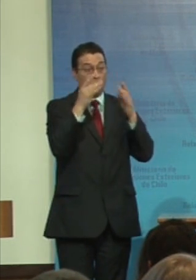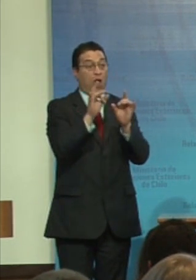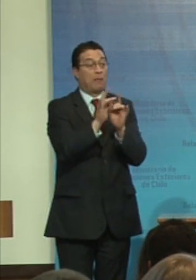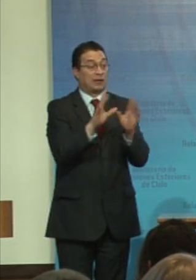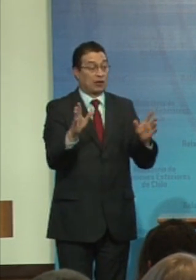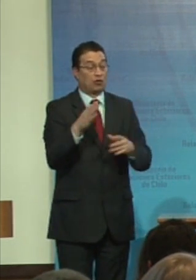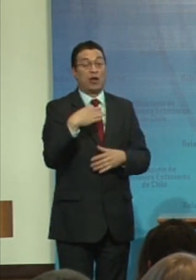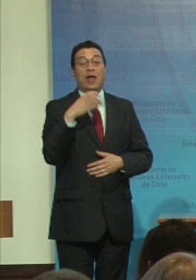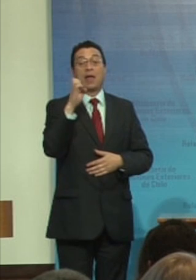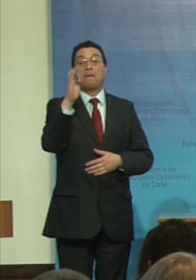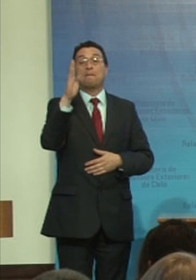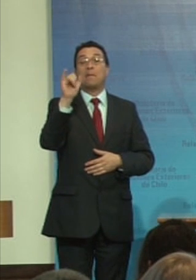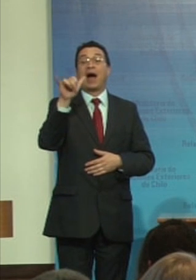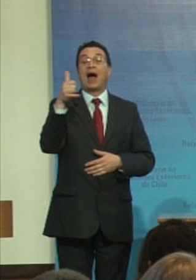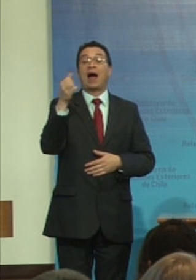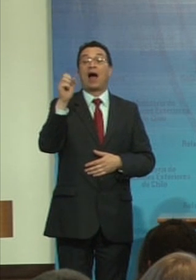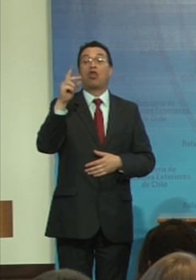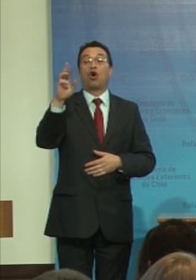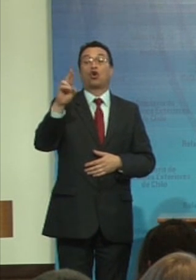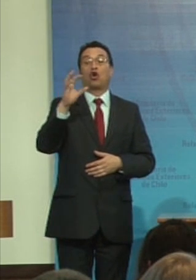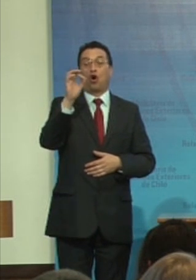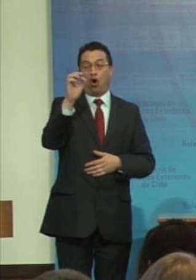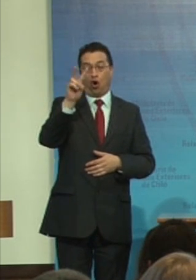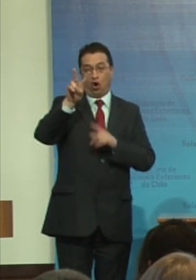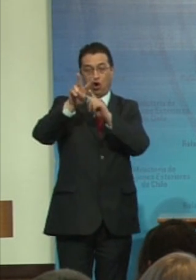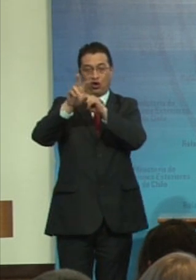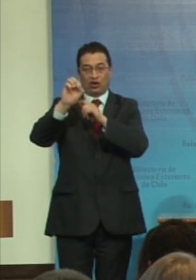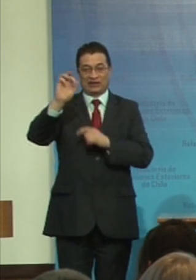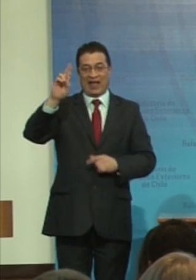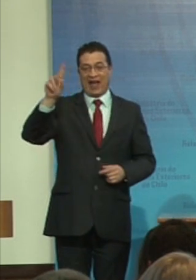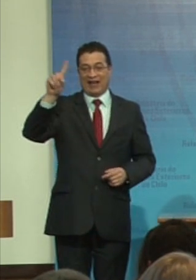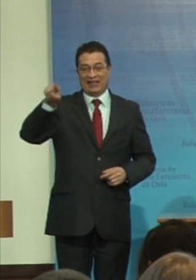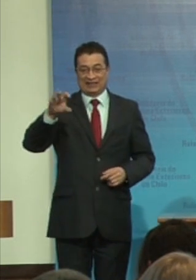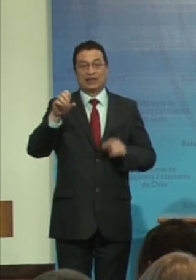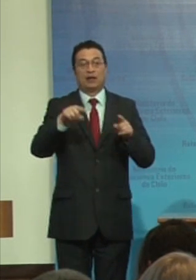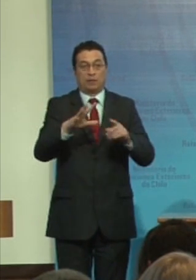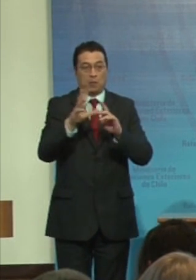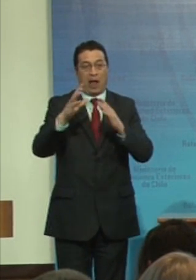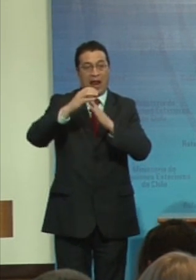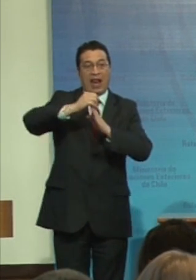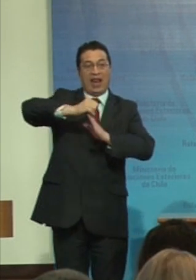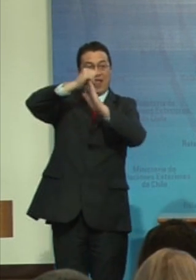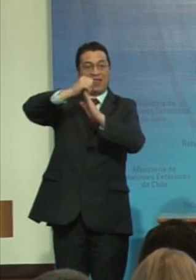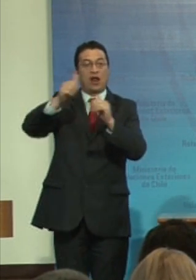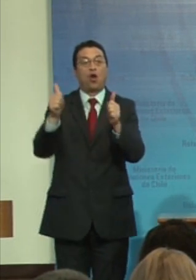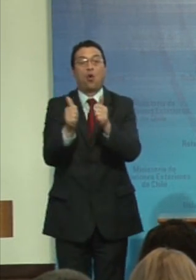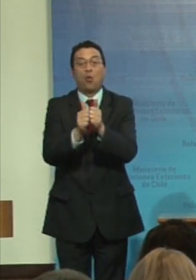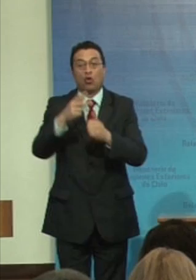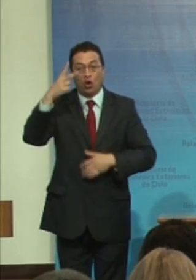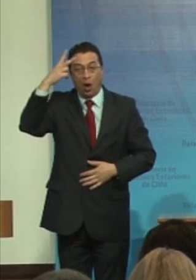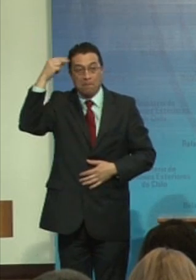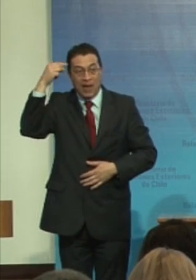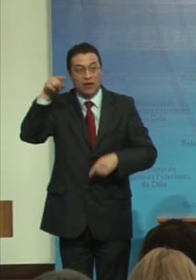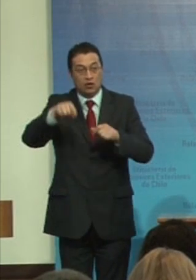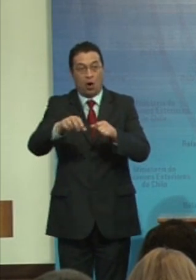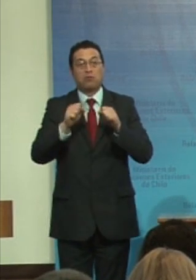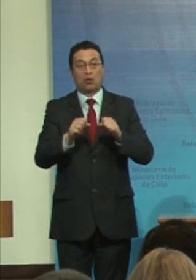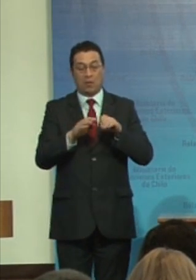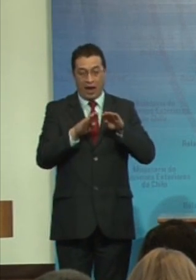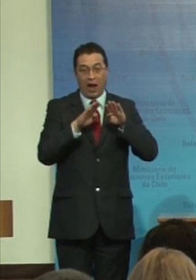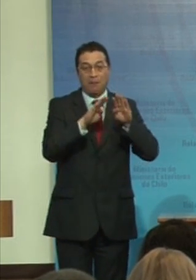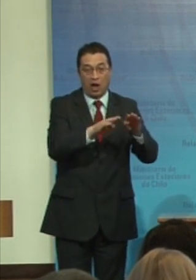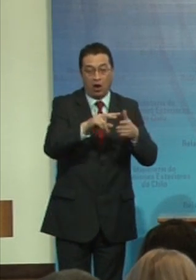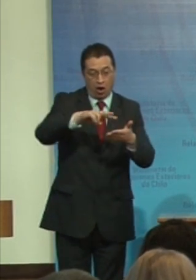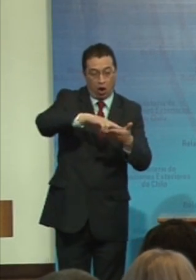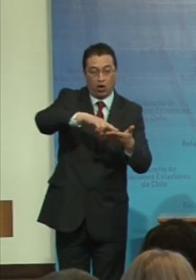al embajador Pedro Yarse, que fue líder ahí junto con México, en poder apoyar la idea de una